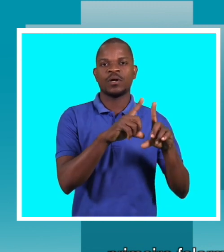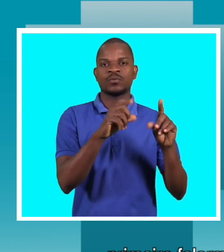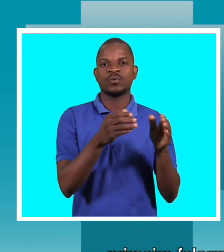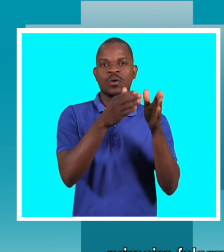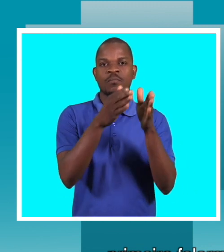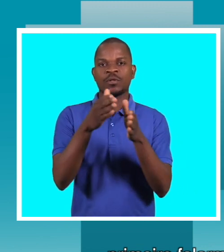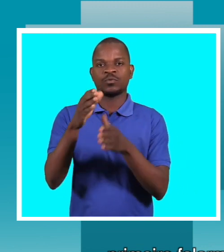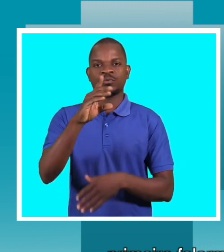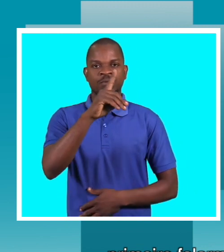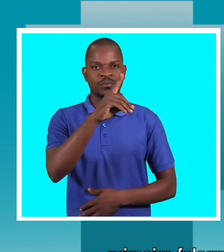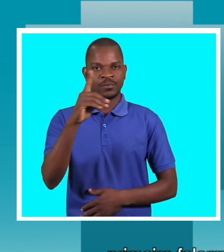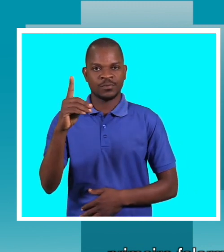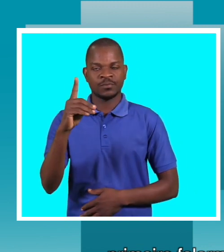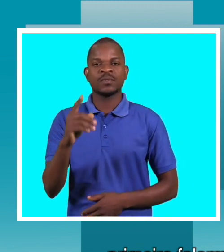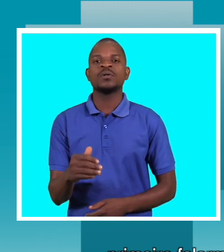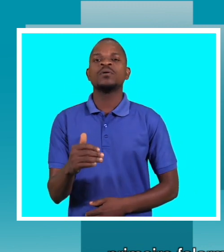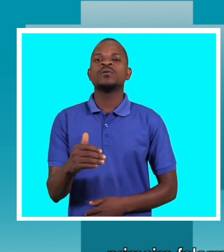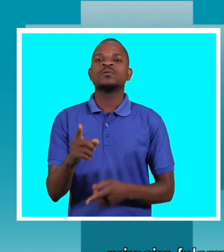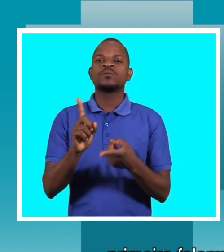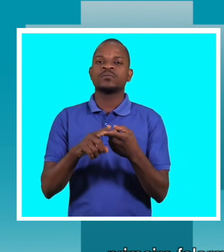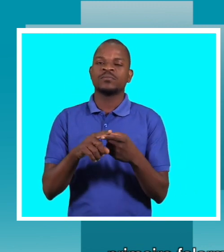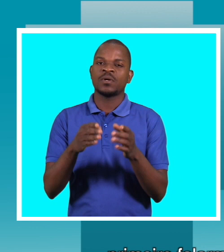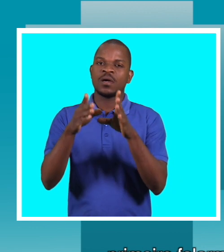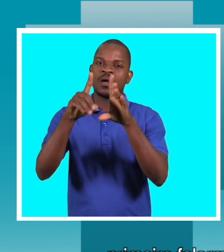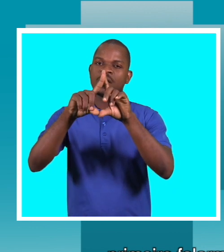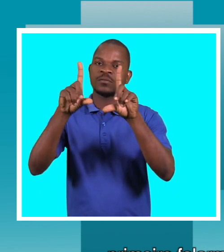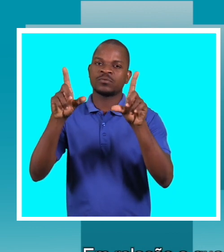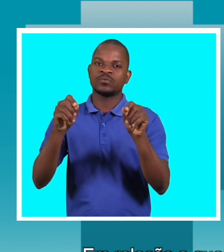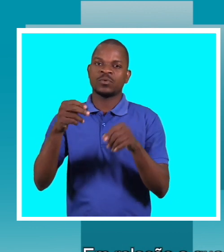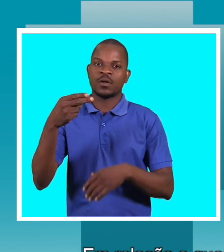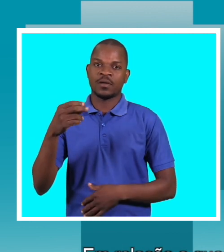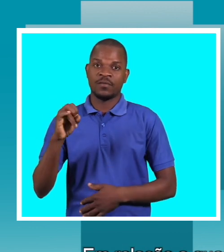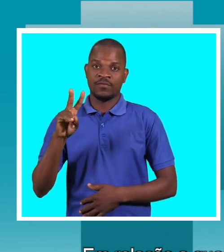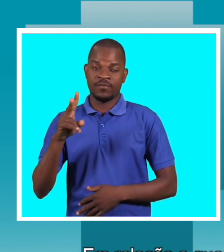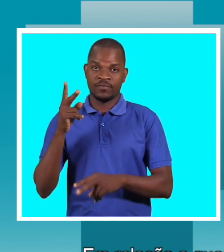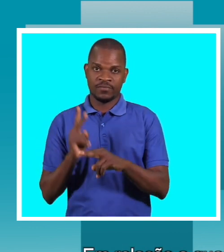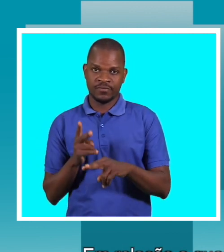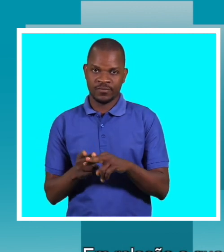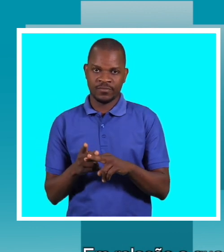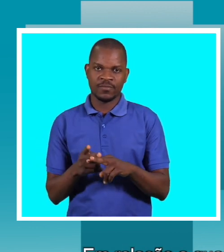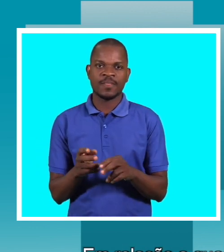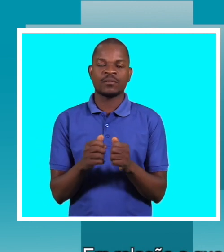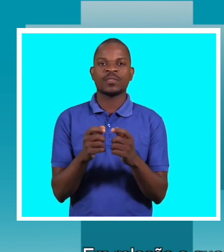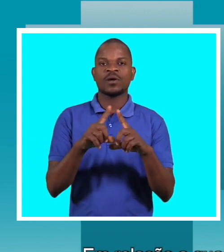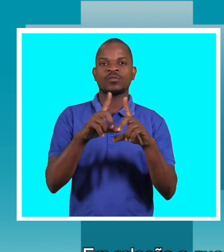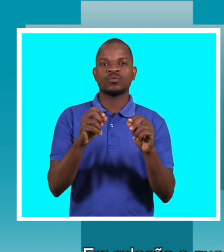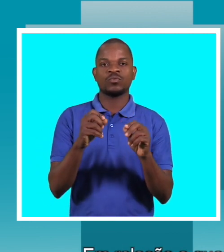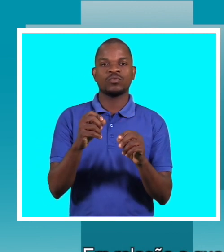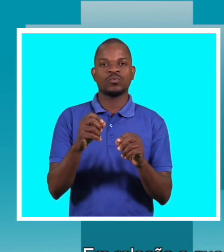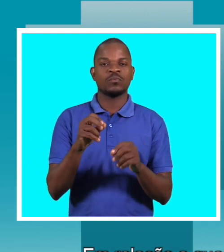com a deficiência e depois a questão do HIV-Sida. Em relação à questão que me coloca, eu tenho a dizer